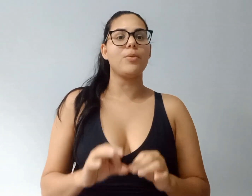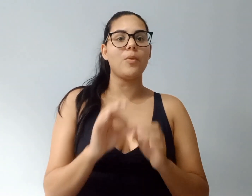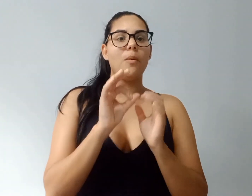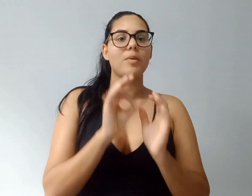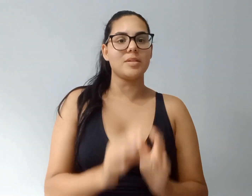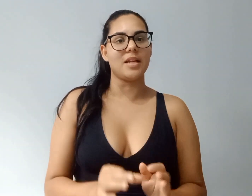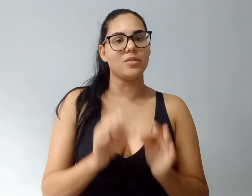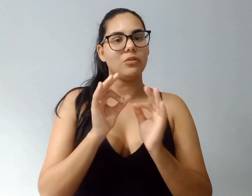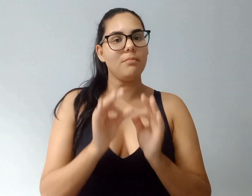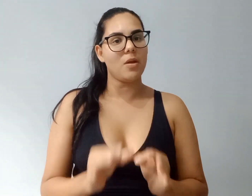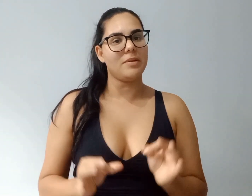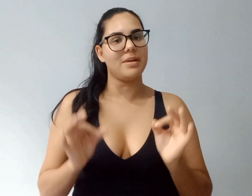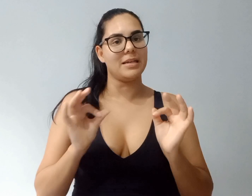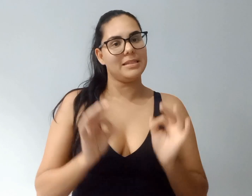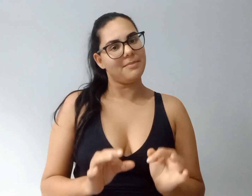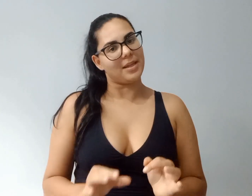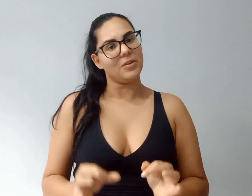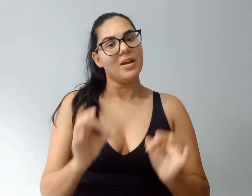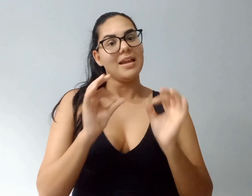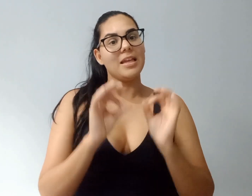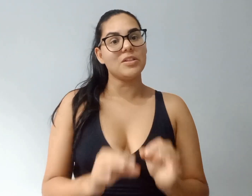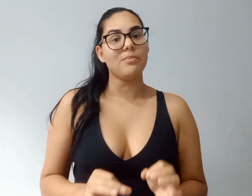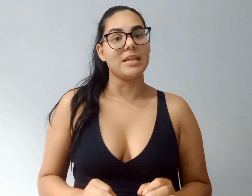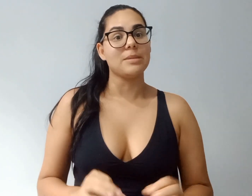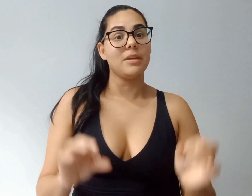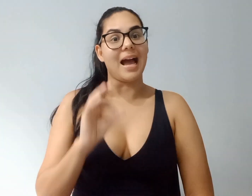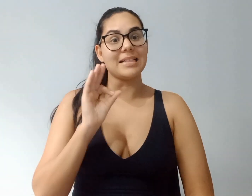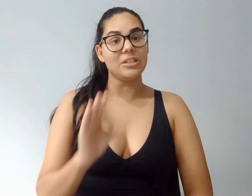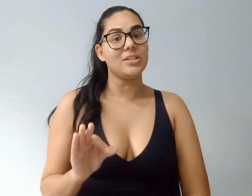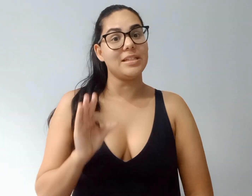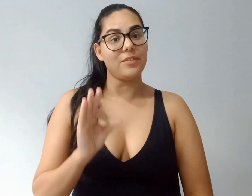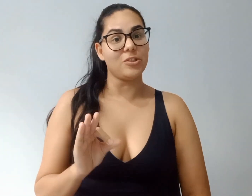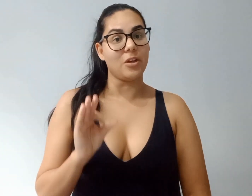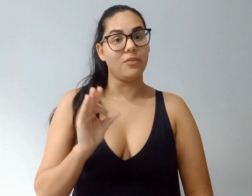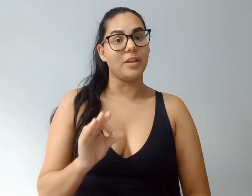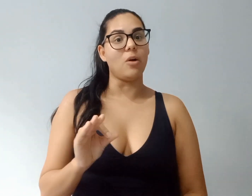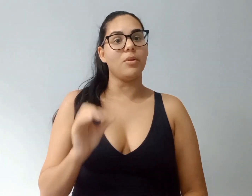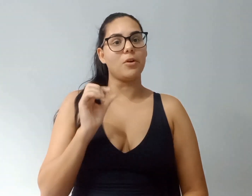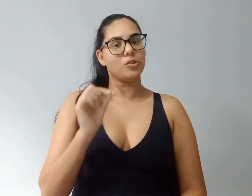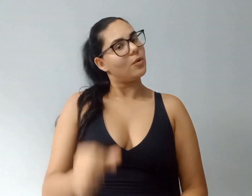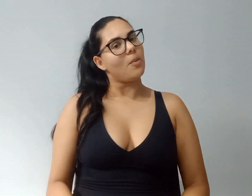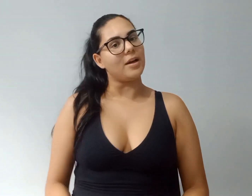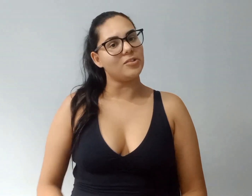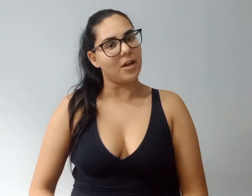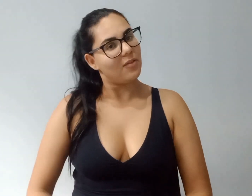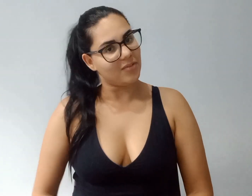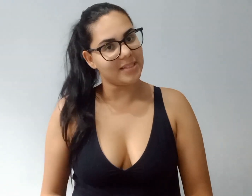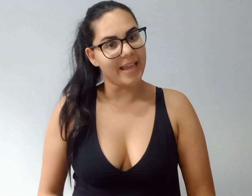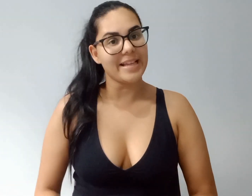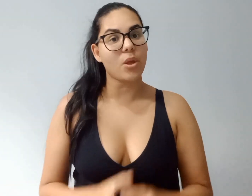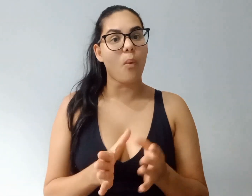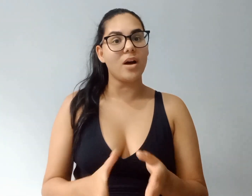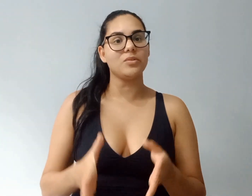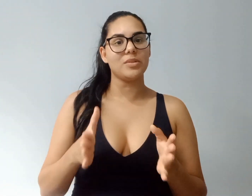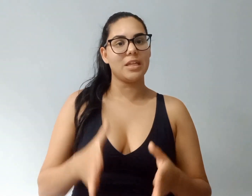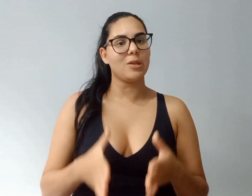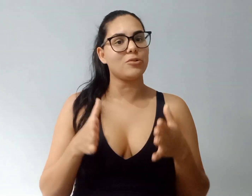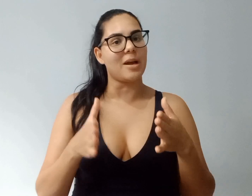o processo do meu emagrecimento. Isso mesmo, assista esse vídeo até o final porque hoje eu vou compartilhar com vocês quantos quilos eu já